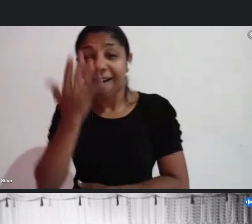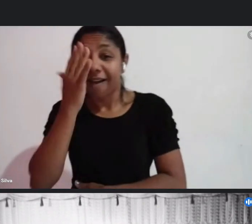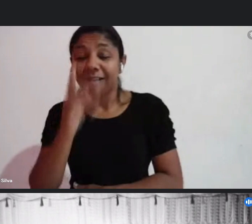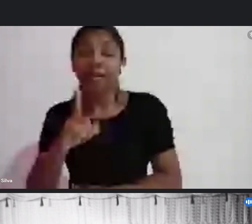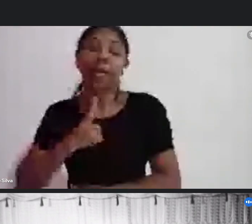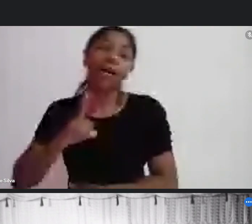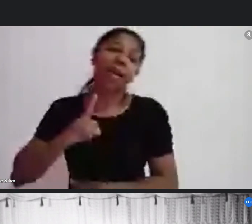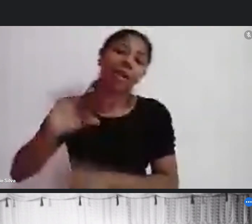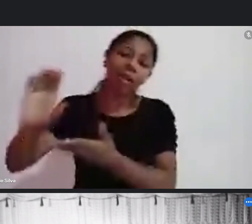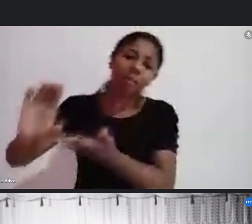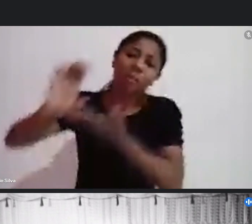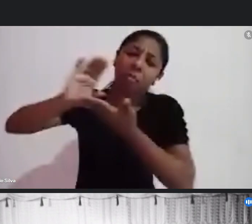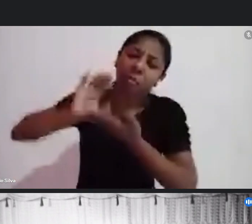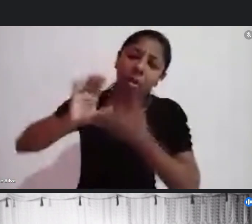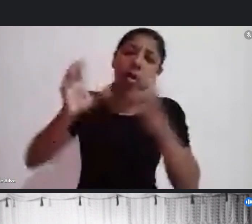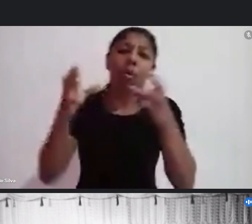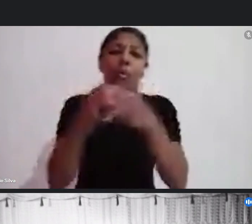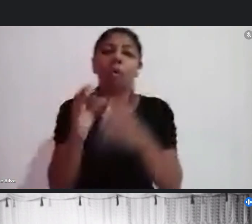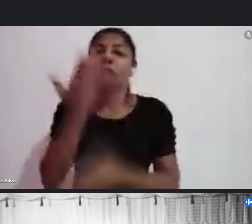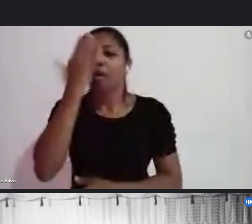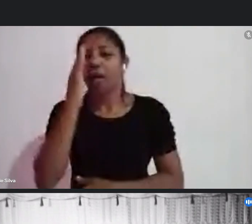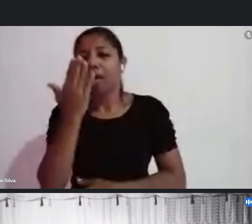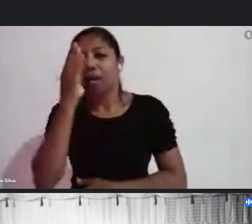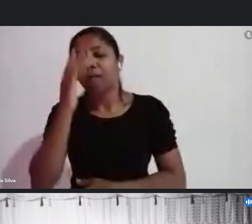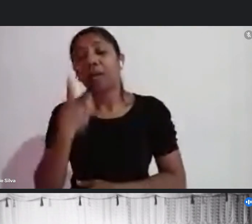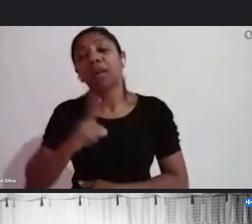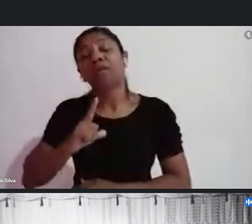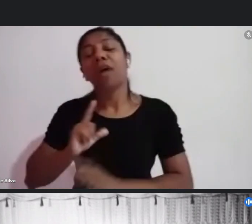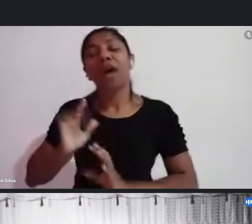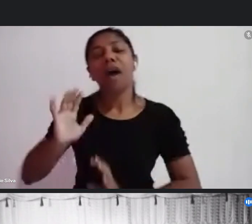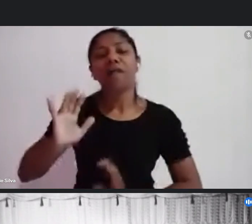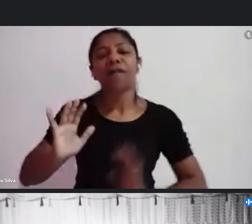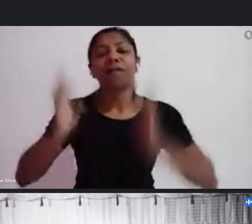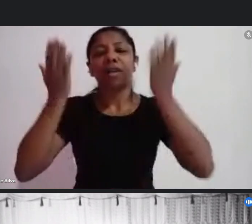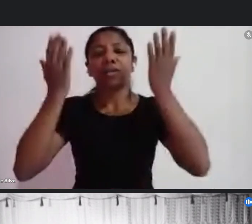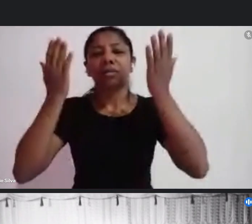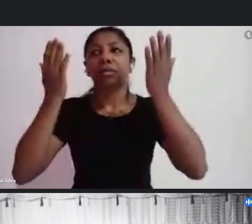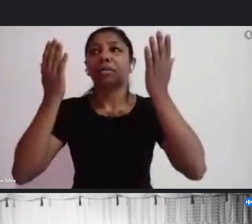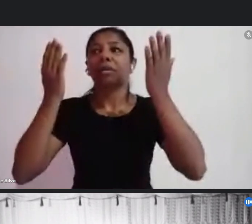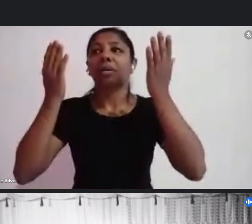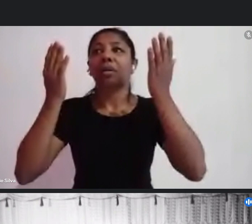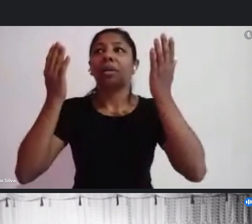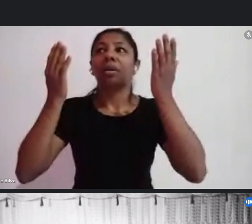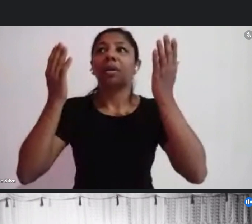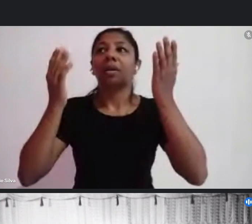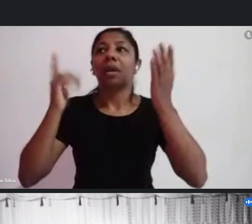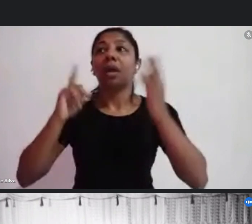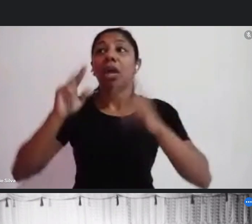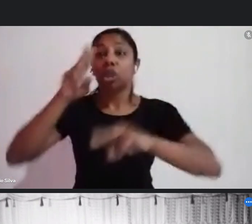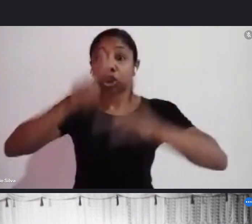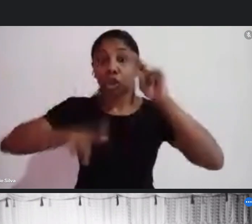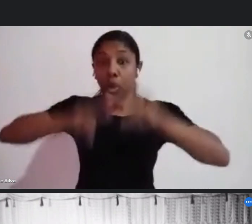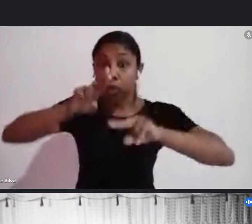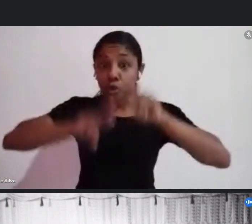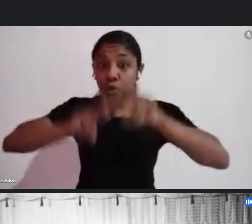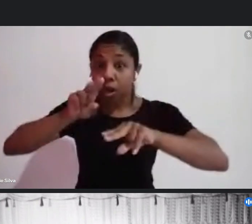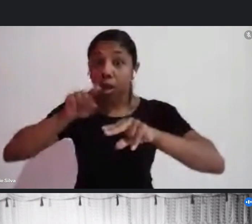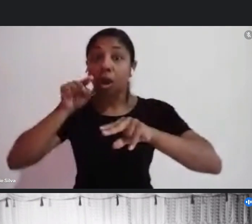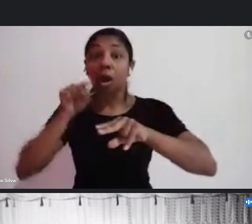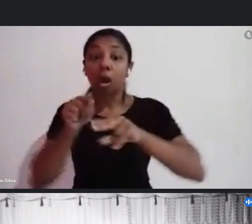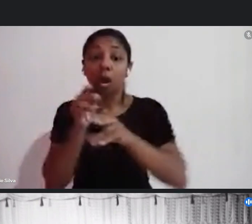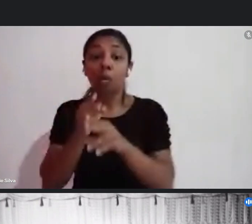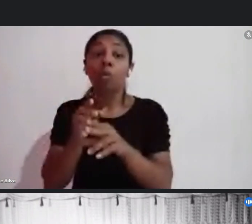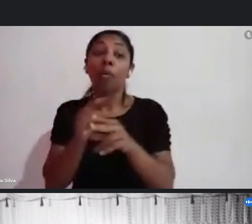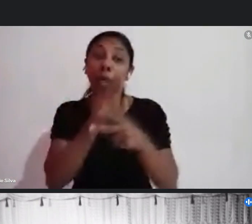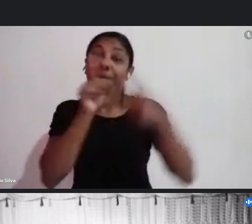carnavalescos, que fazem essa festa. Ela é, sem dúvida nenhuma, ao lado do São João, as duas maiores festas populares